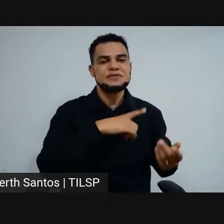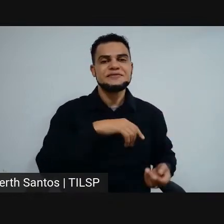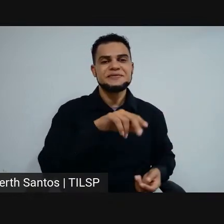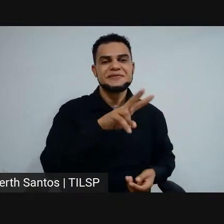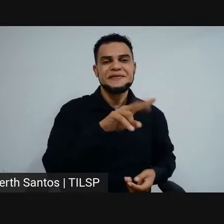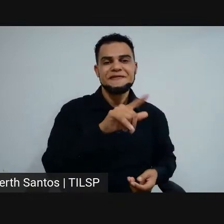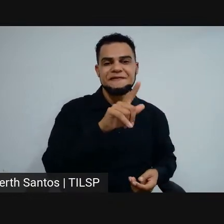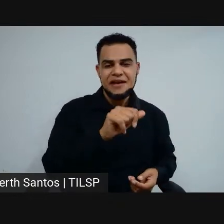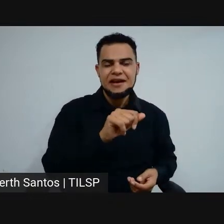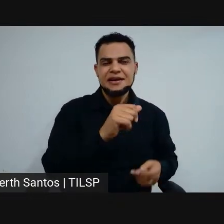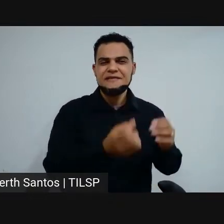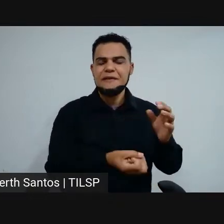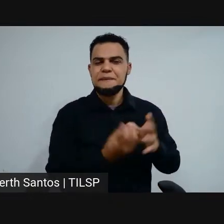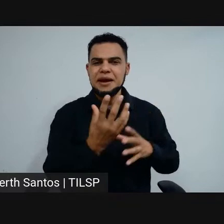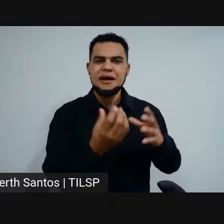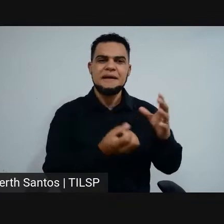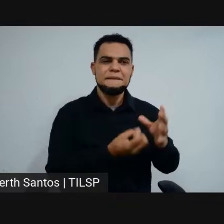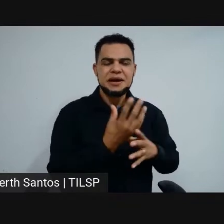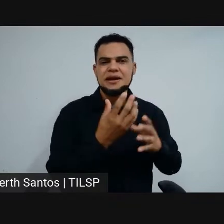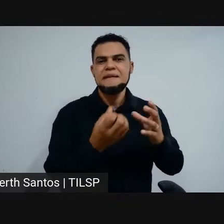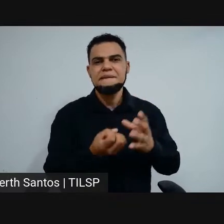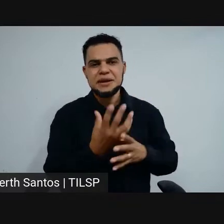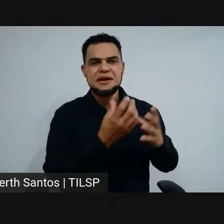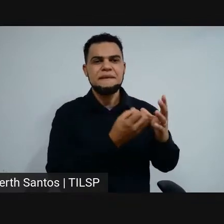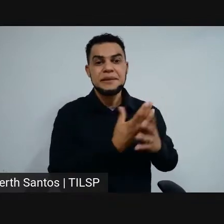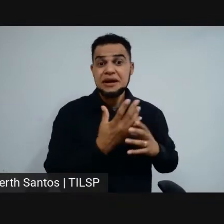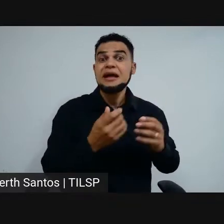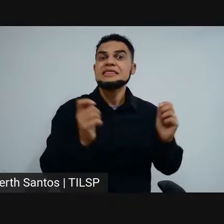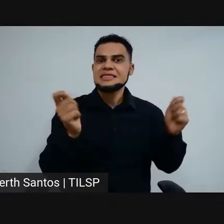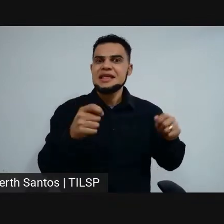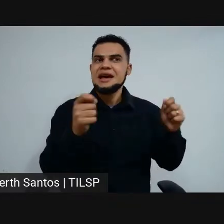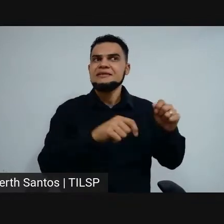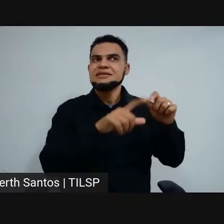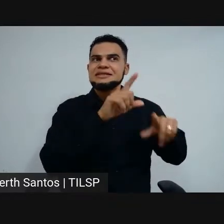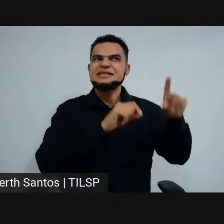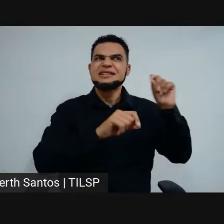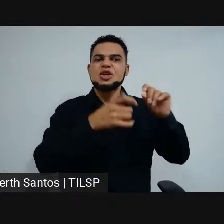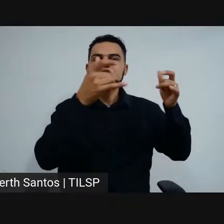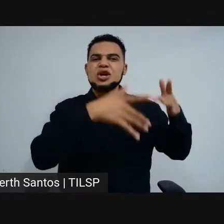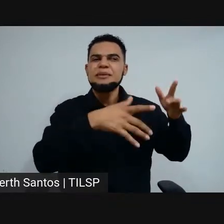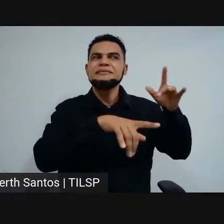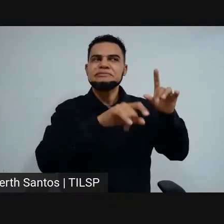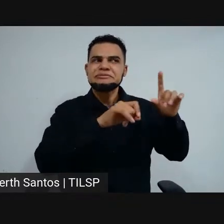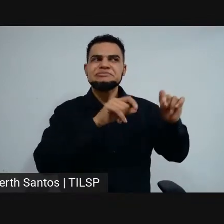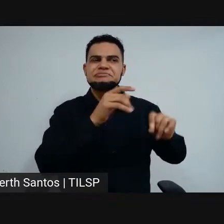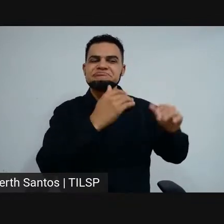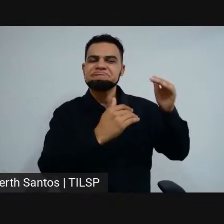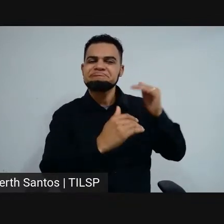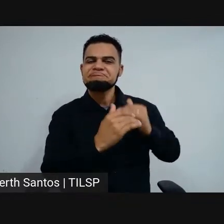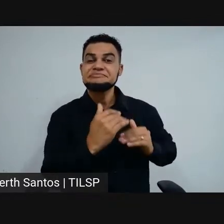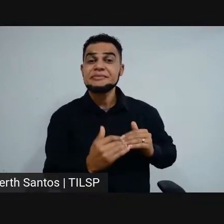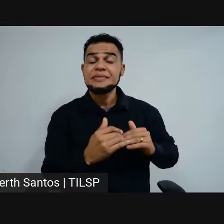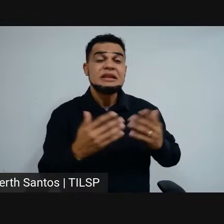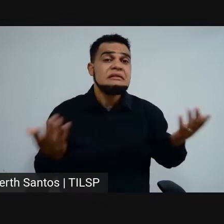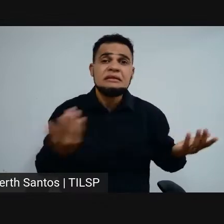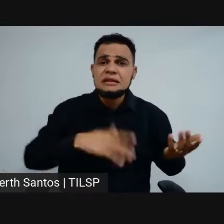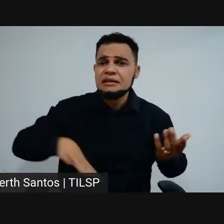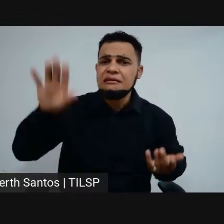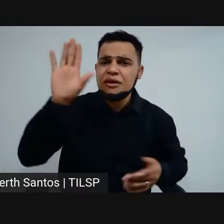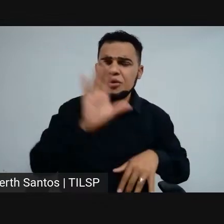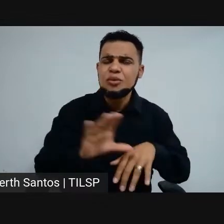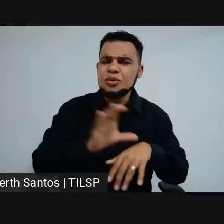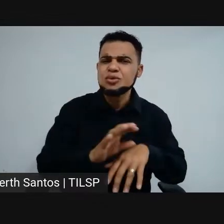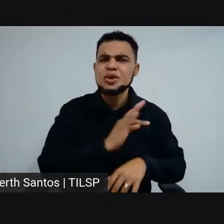aparecendo e as vagas não forem sendo preenchidas. E os candidatos aos cursos técnicos? Como vou saber que fui